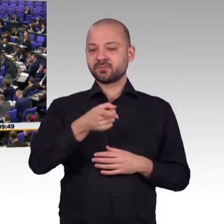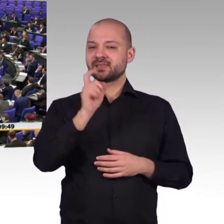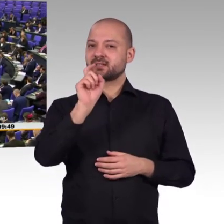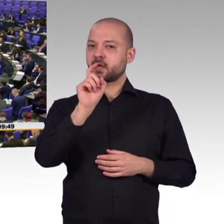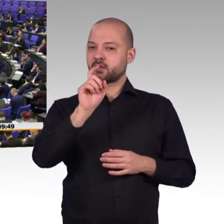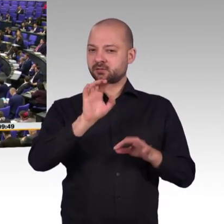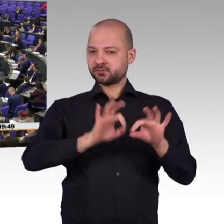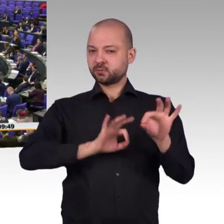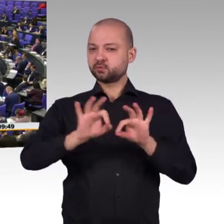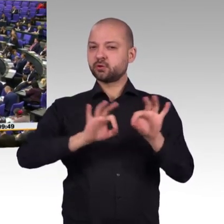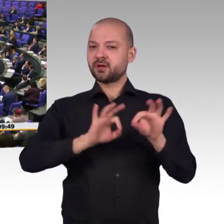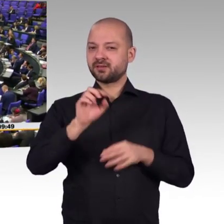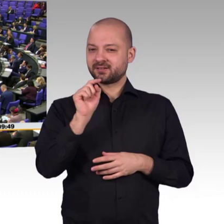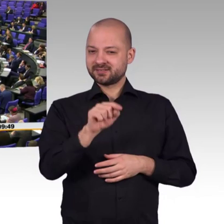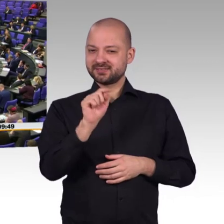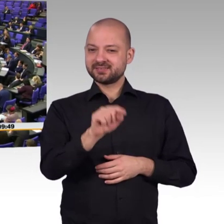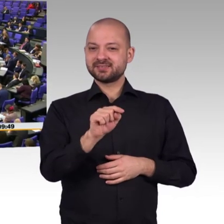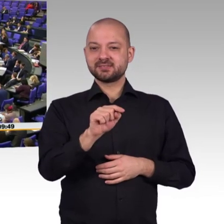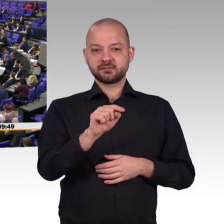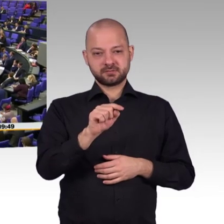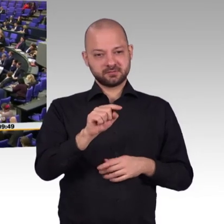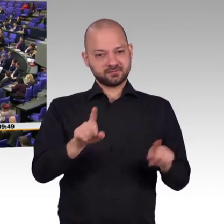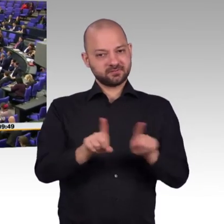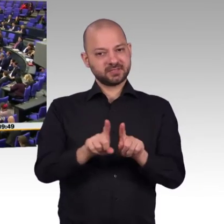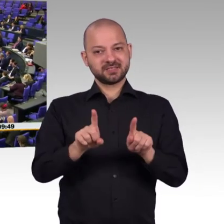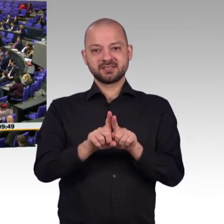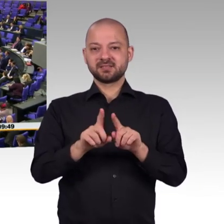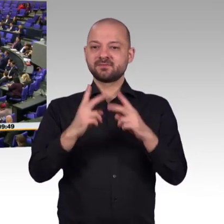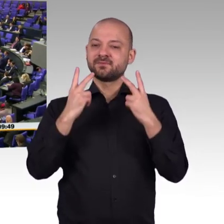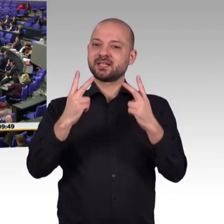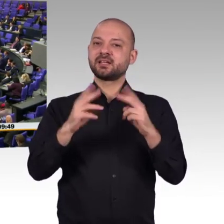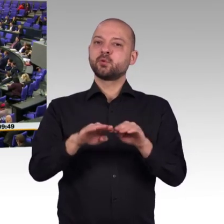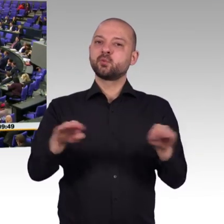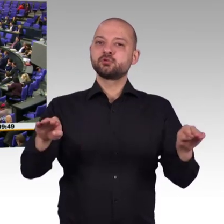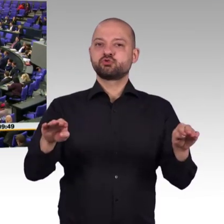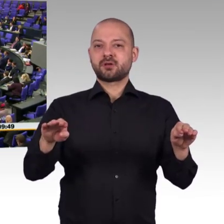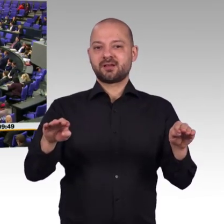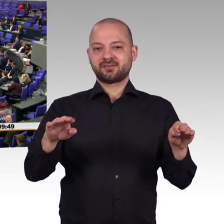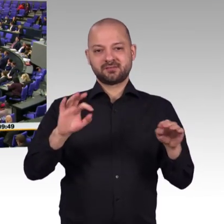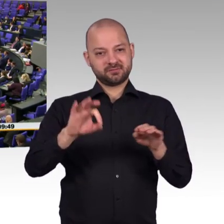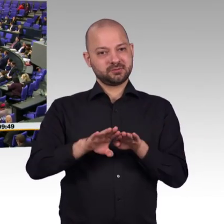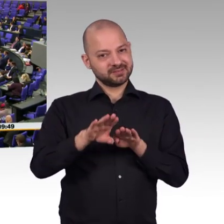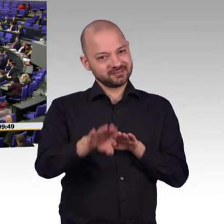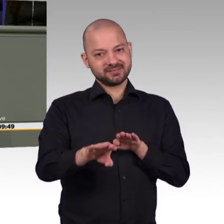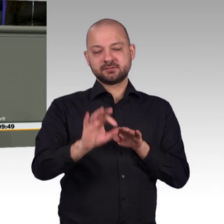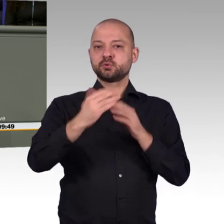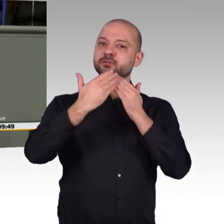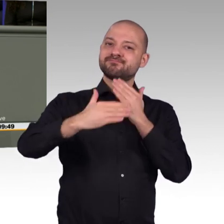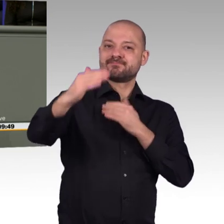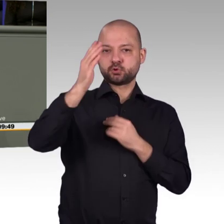auch die Zukunft für das Zusammenleben im Land, die Zukunft für die Gesundheit, für viele, viele Bereiche, die davon betroffen